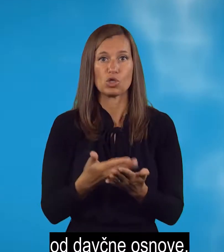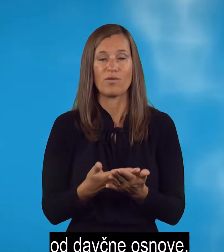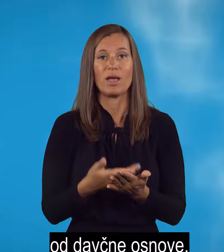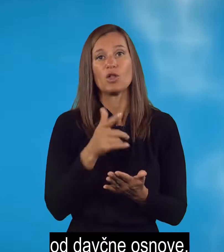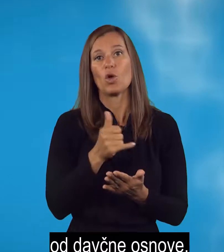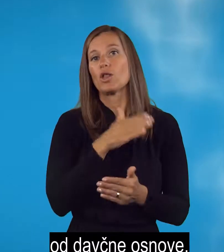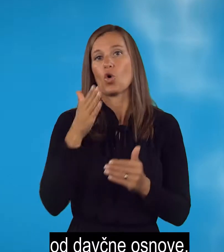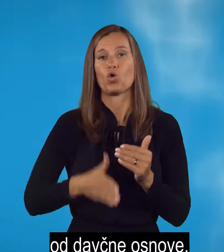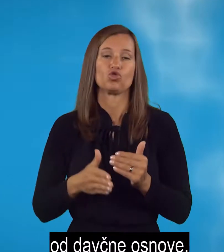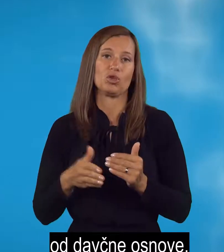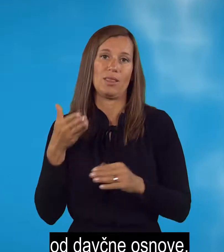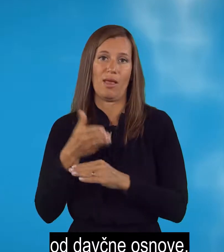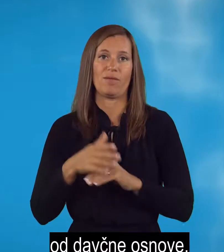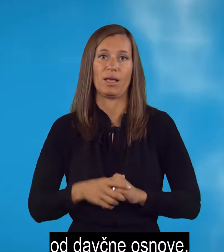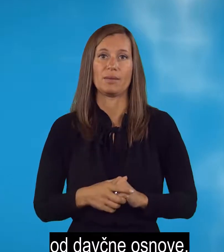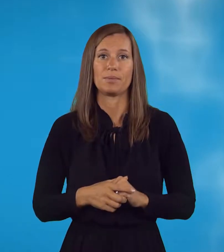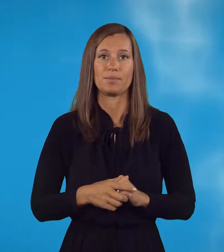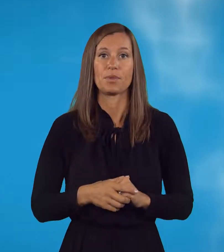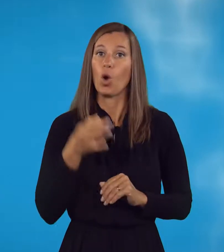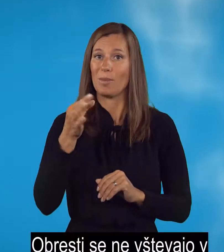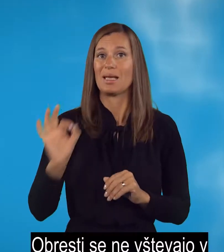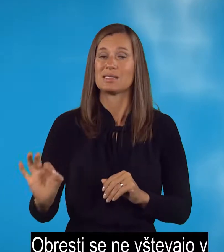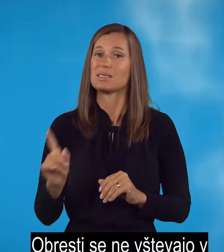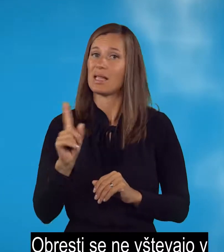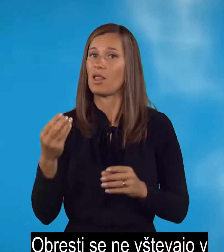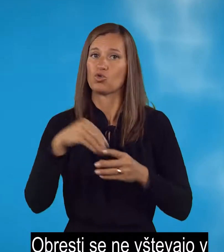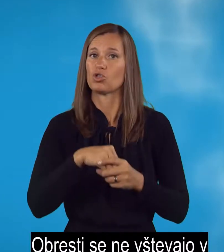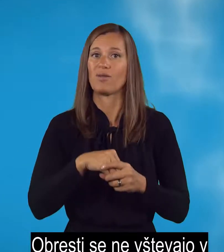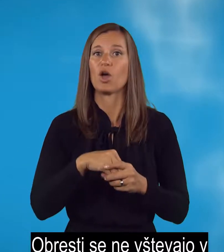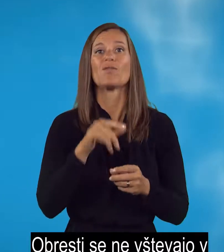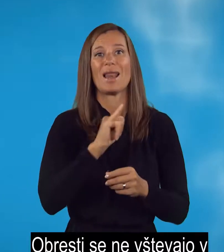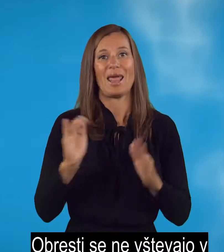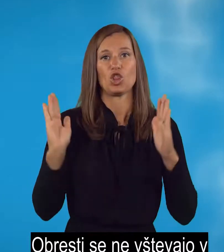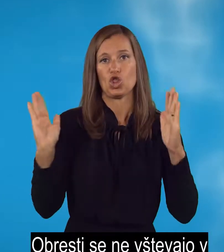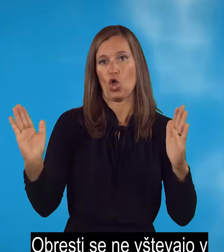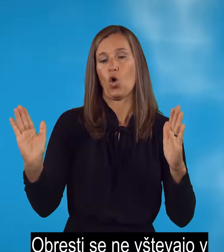dokončni davek. Obresti se ne uštevajo v letno odmero dohodnine.